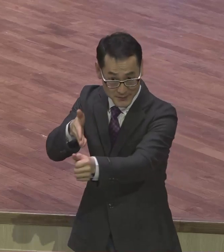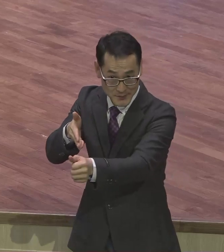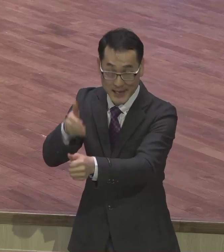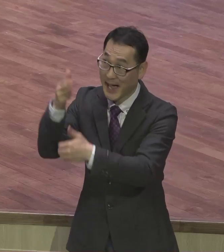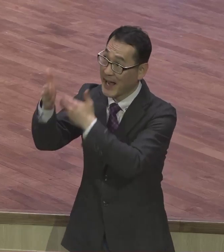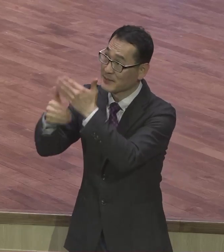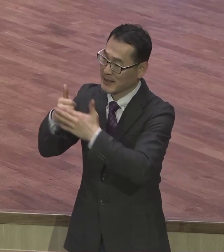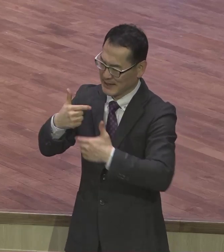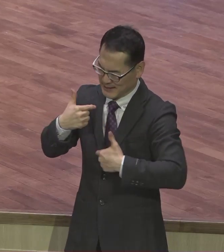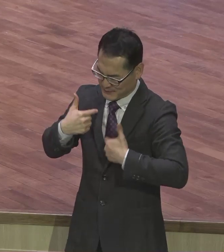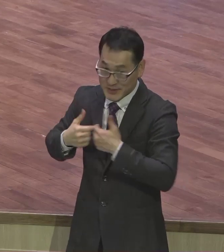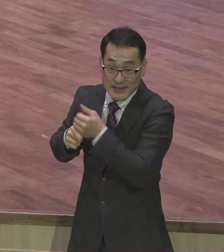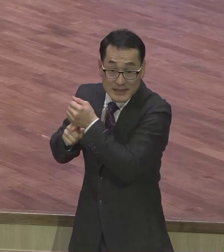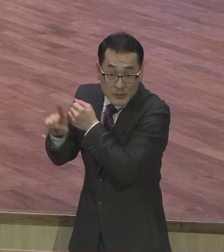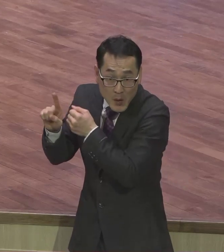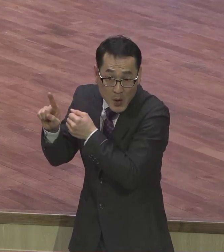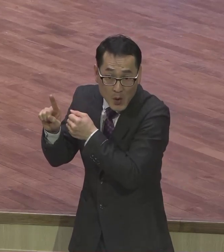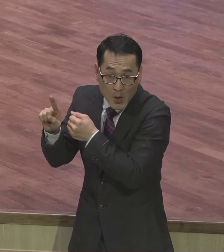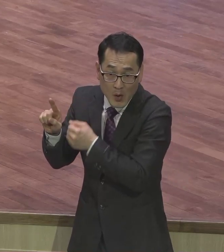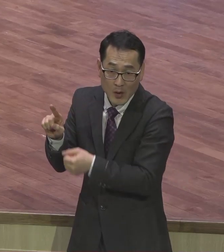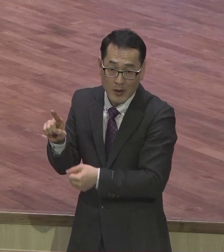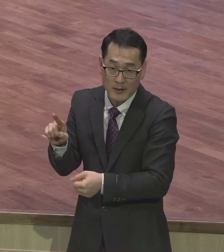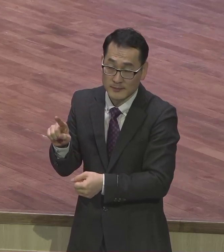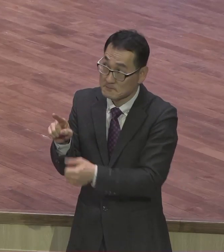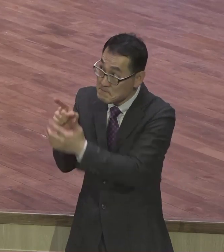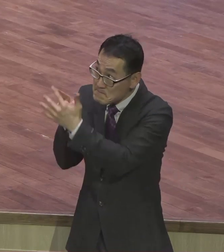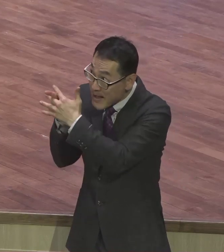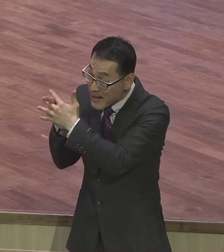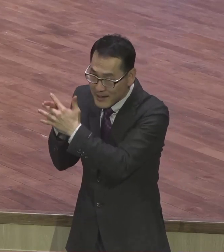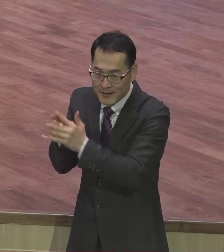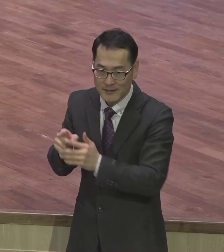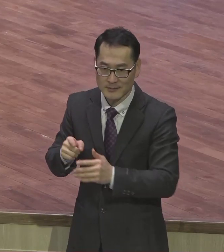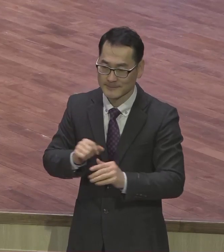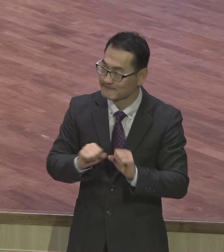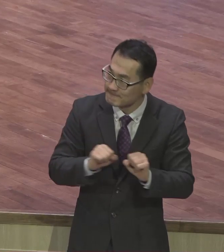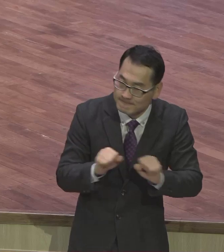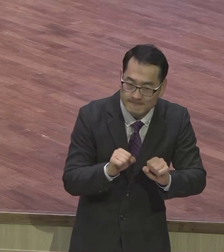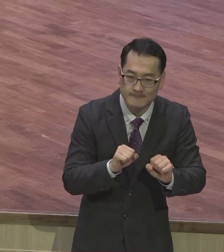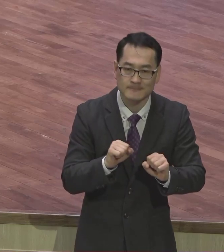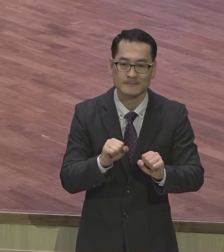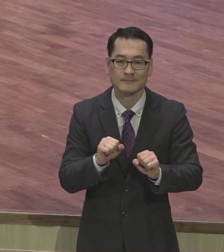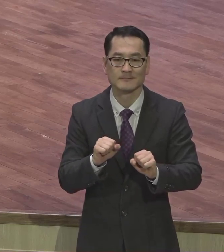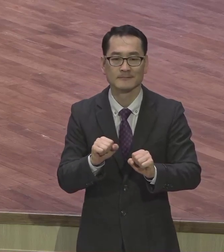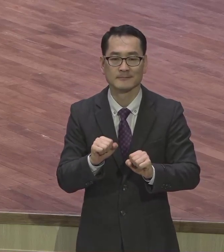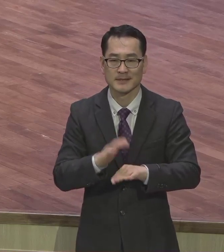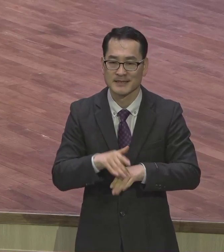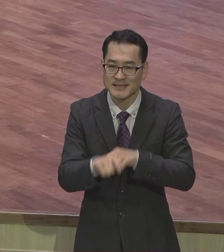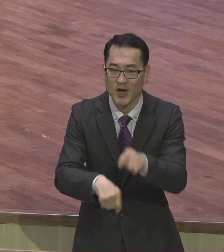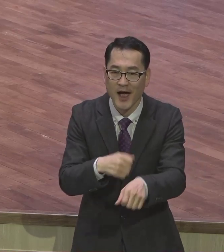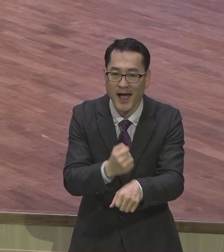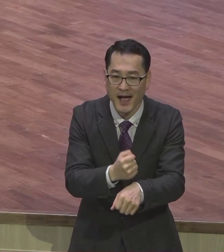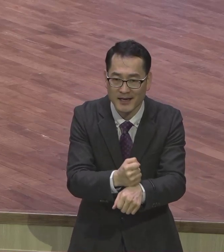기뻐진 뜻을 가장 멋있게 확실하게 그렇게 행하는 정거의 겨를 지음으로 축복합니다.